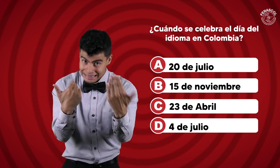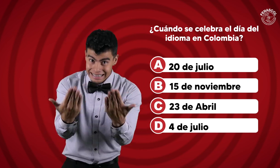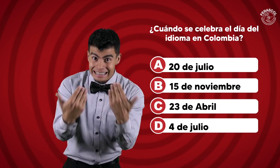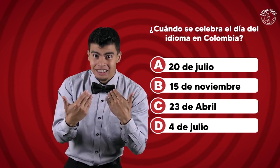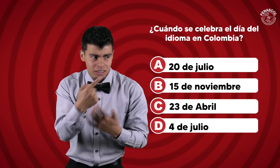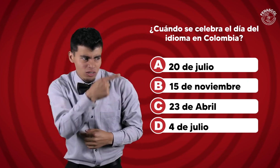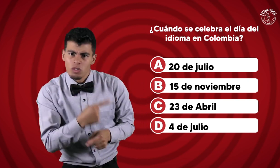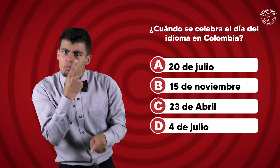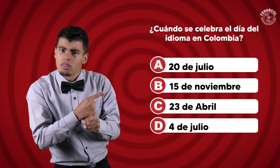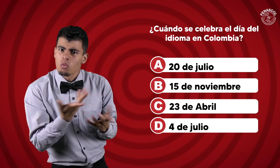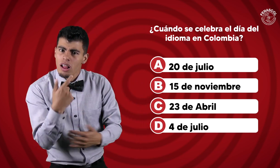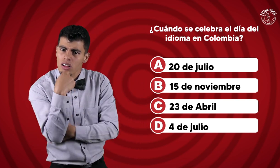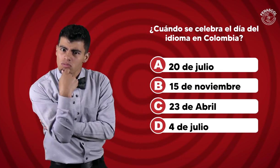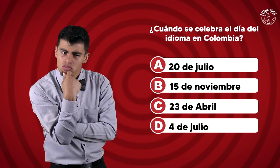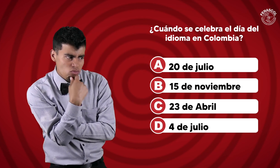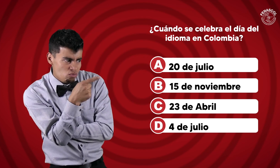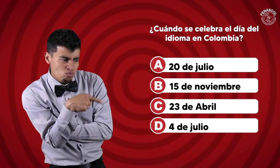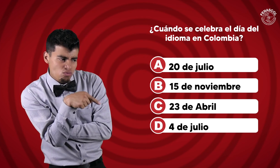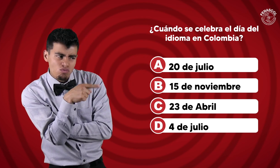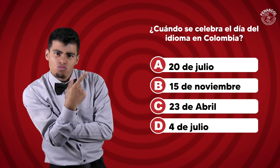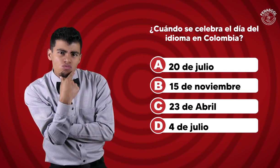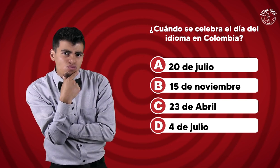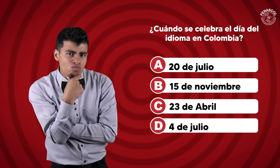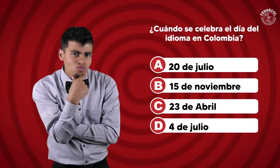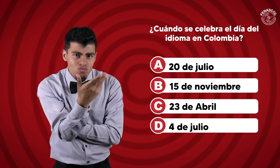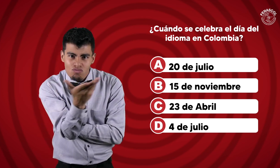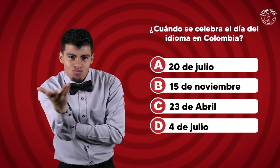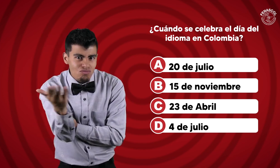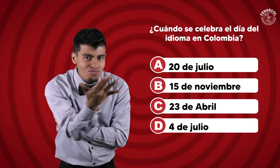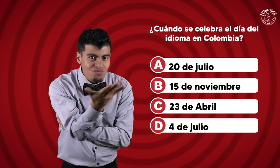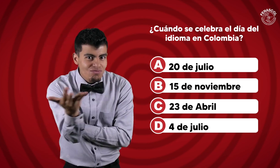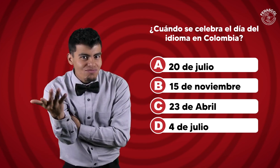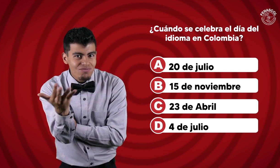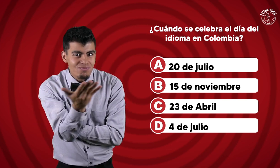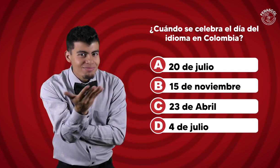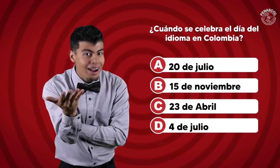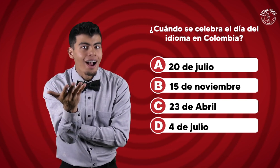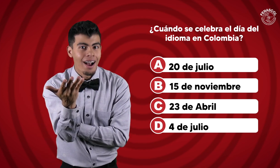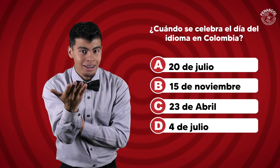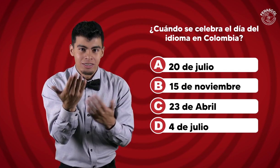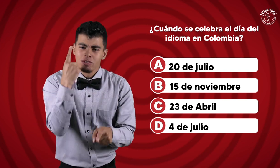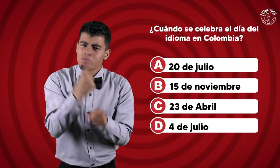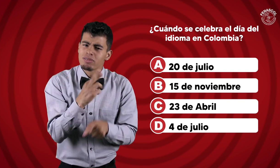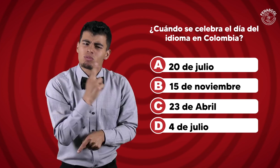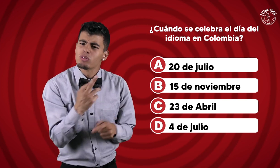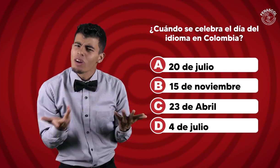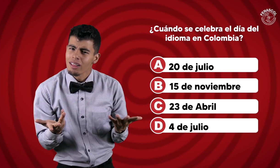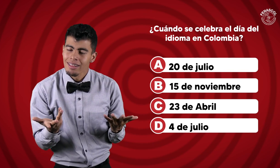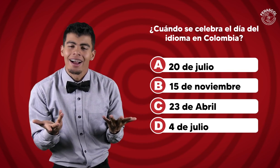letra de la opción que elijan. Vamos, ¿cuál de estas es la correcta? A ver qué dicen. La